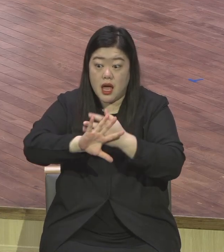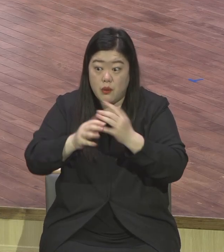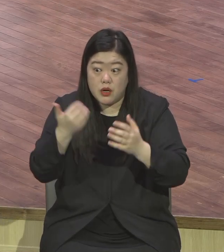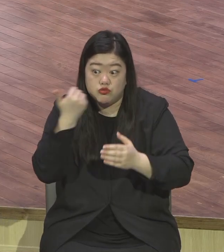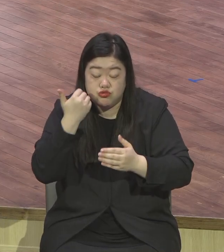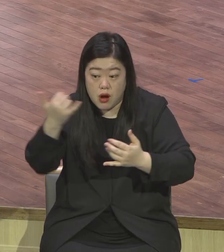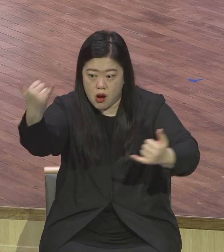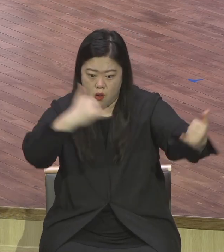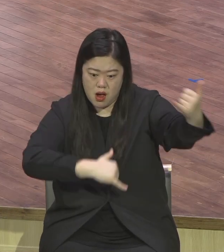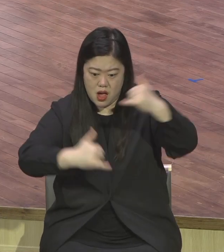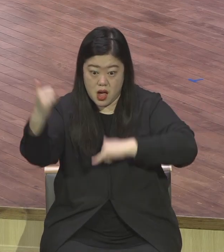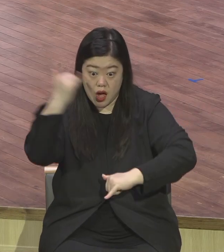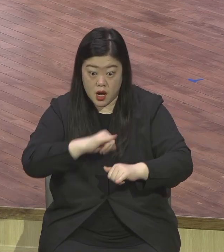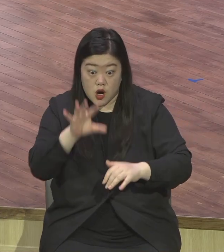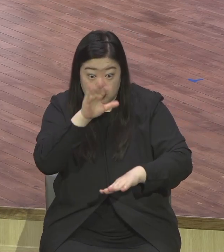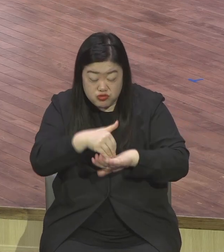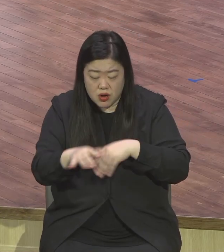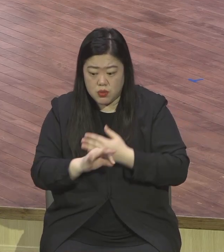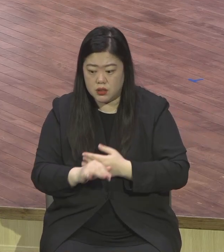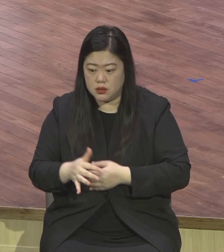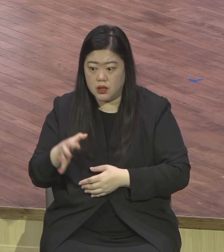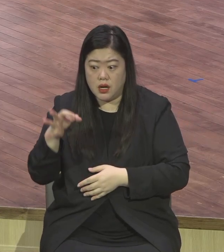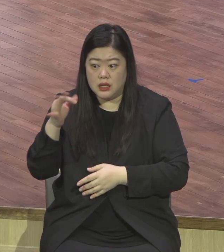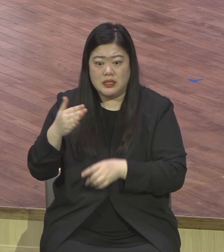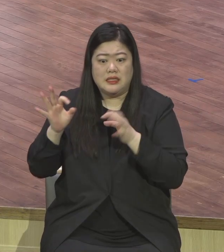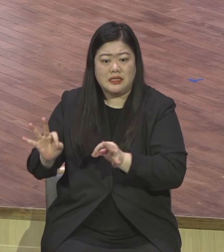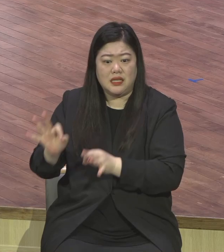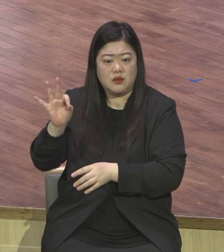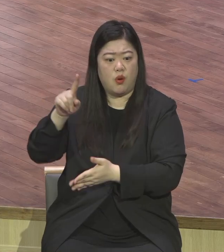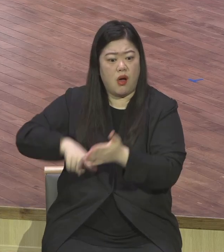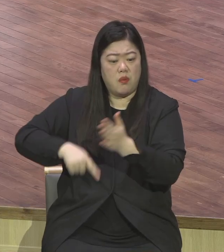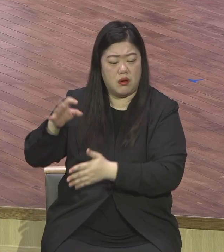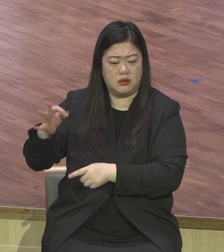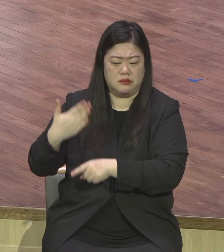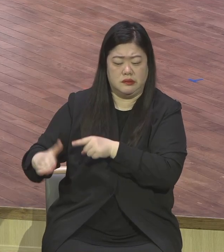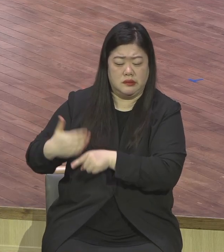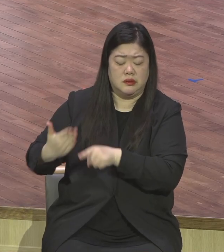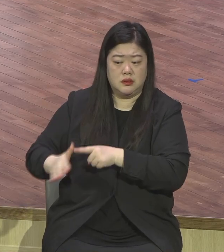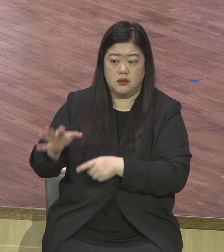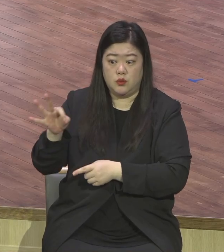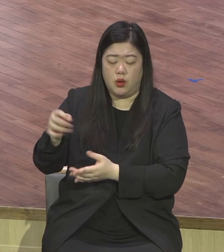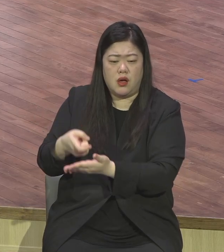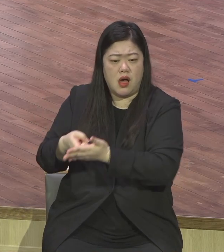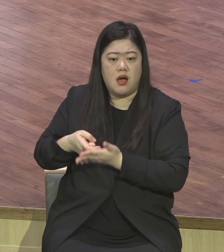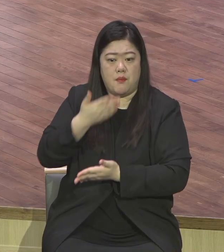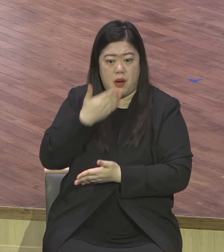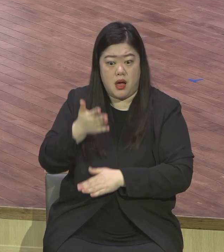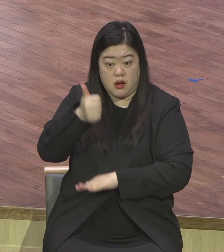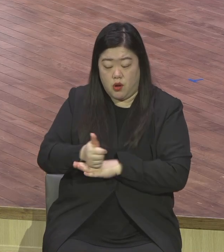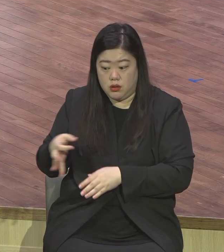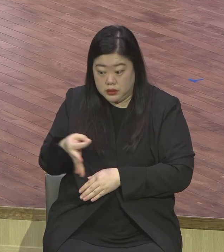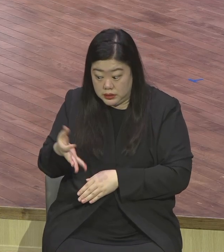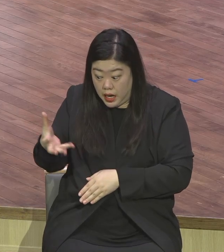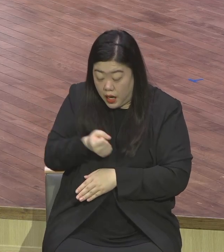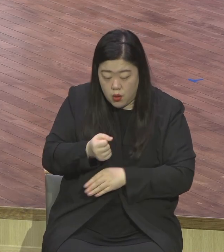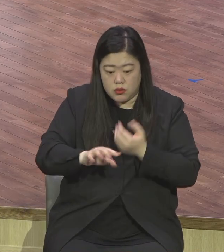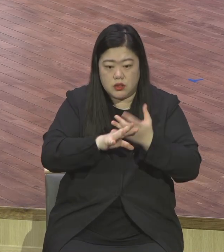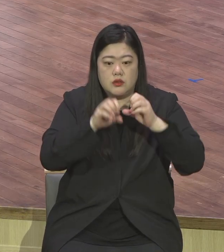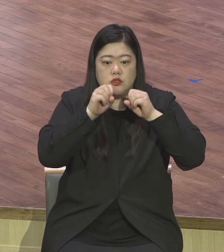힘있게 실속있게 사실적으로 그래서 우리 영계전승도는 복음을